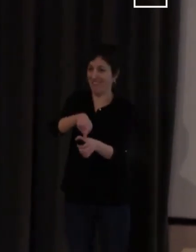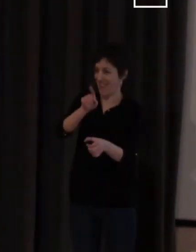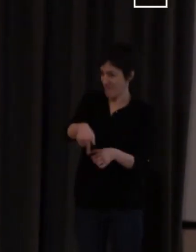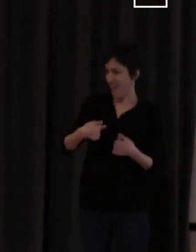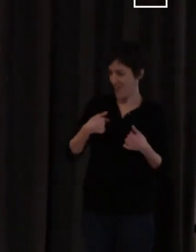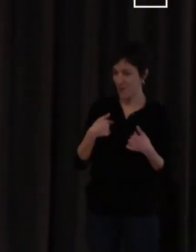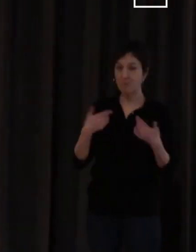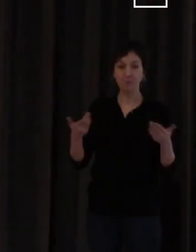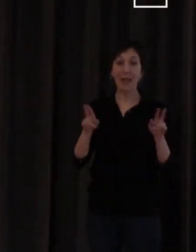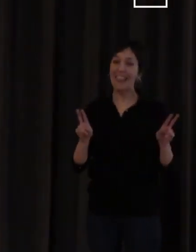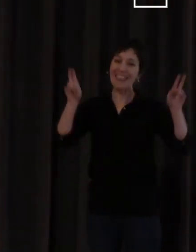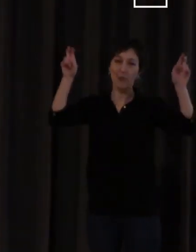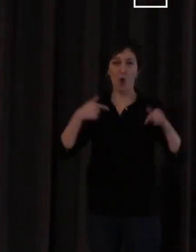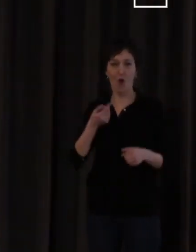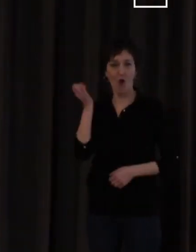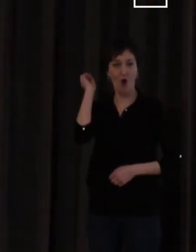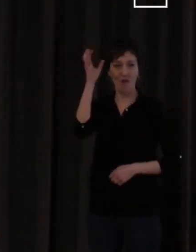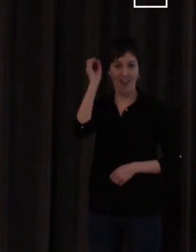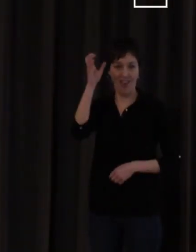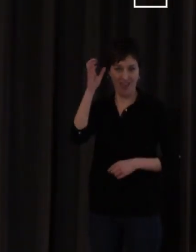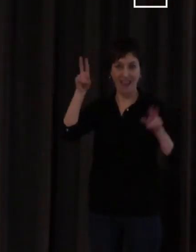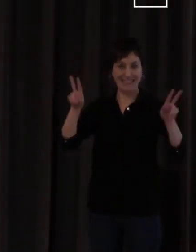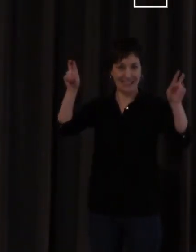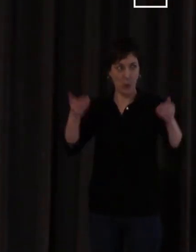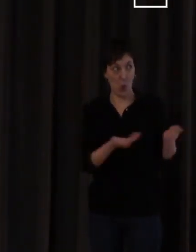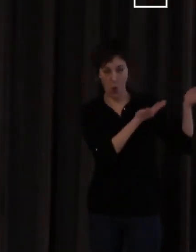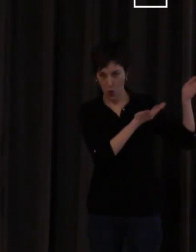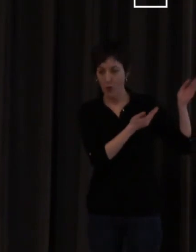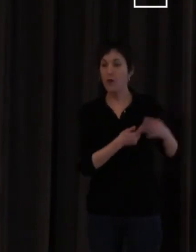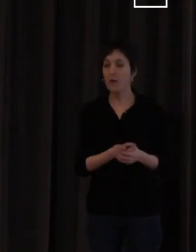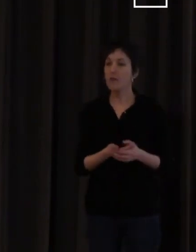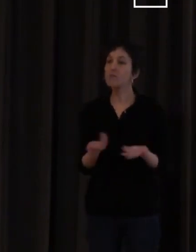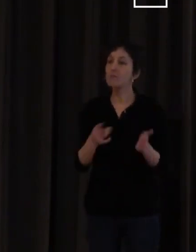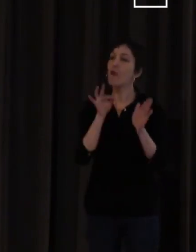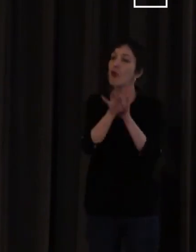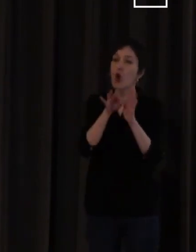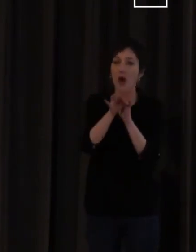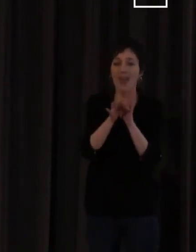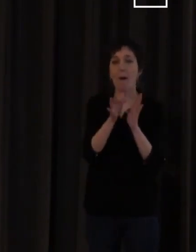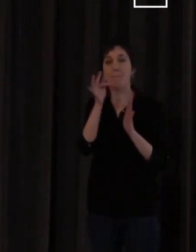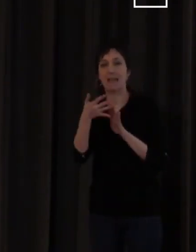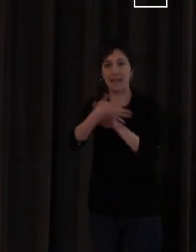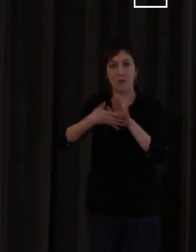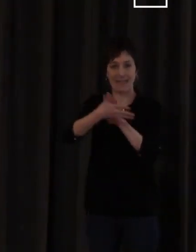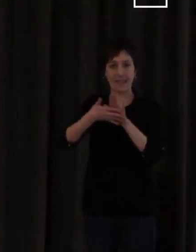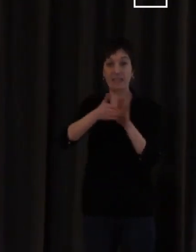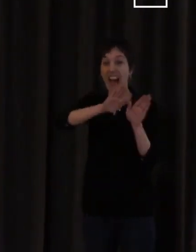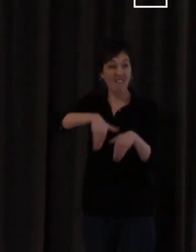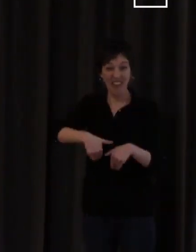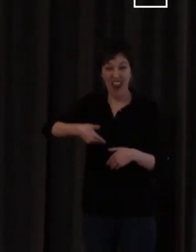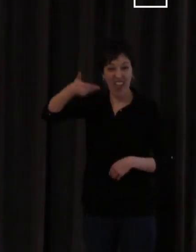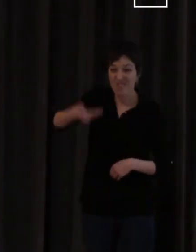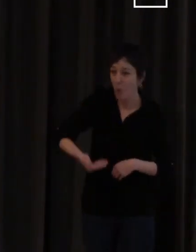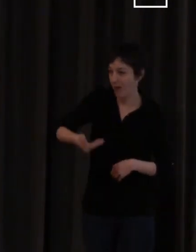El títol de la meva conferència d'avui es diu Fonologia i llengües de signes. Al final tot